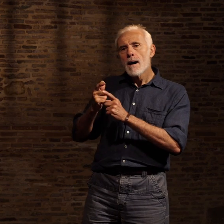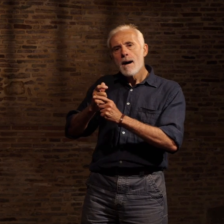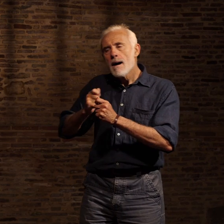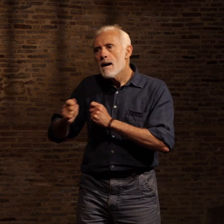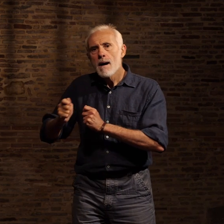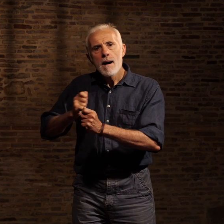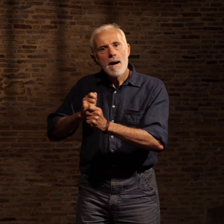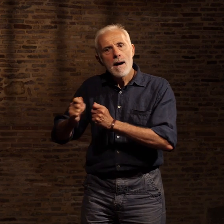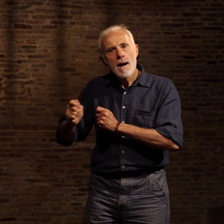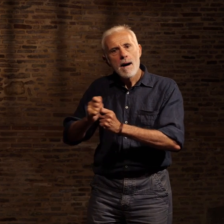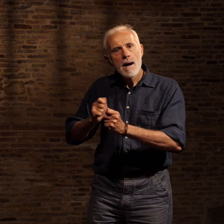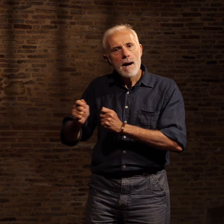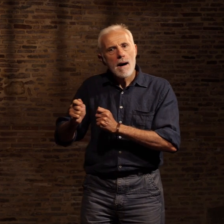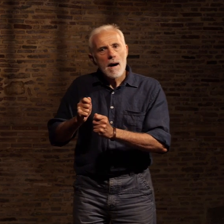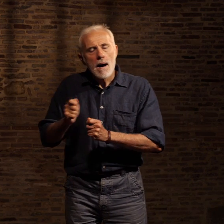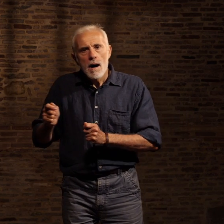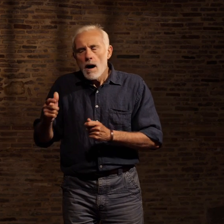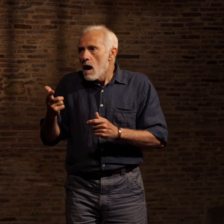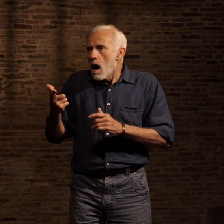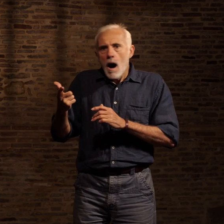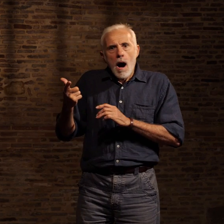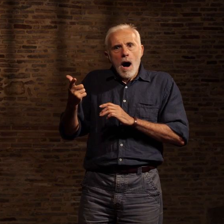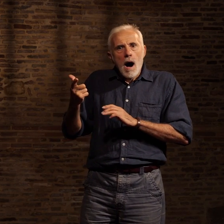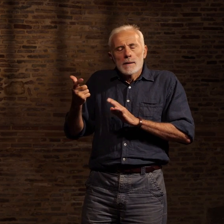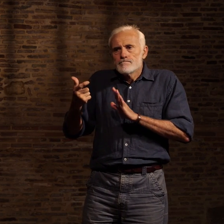Hassoun a laissé une gigantesque empreinte sur ma vie qui ne se passera jamais de ma mémoire.